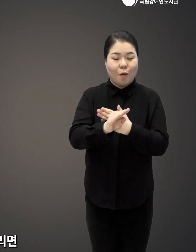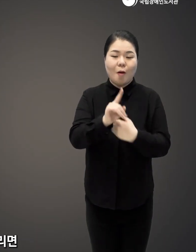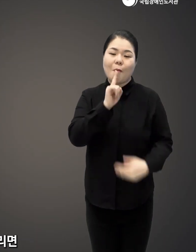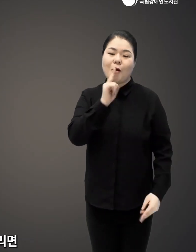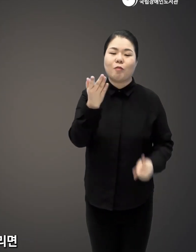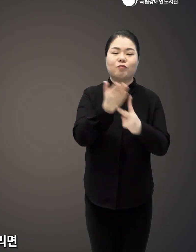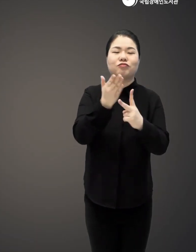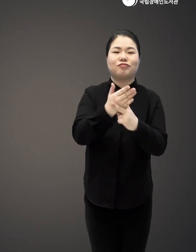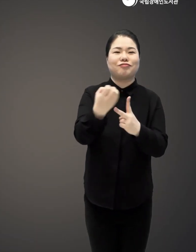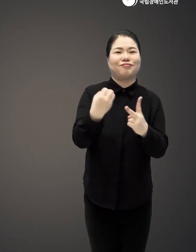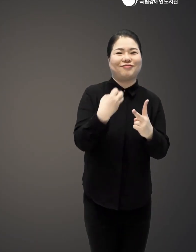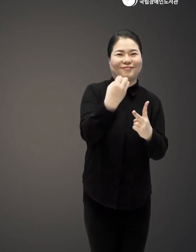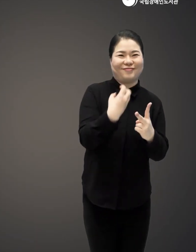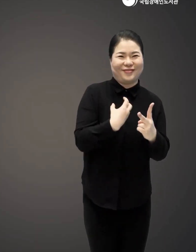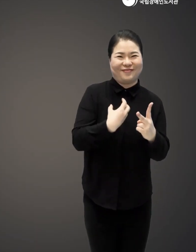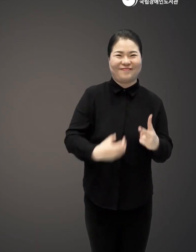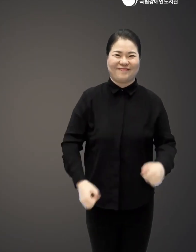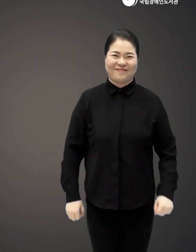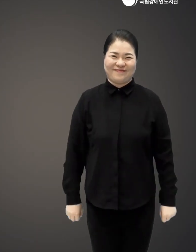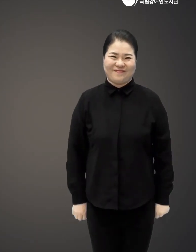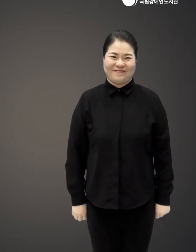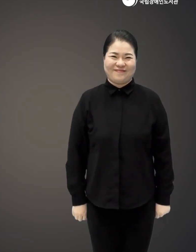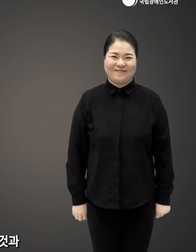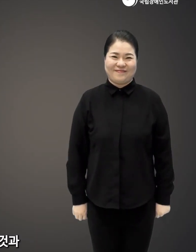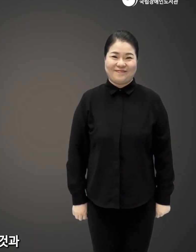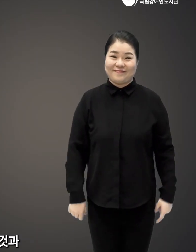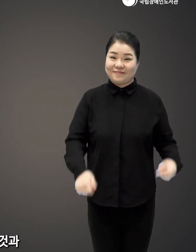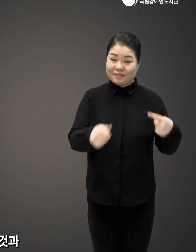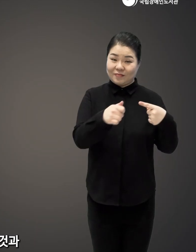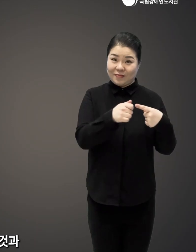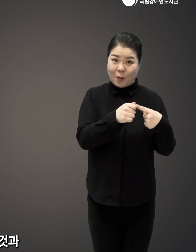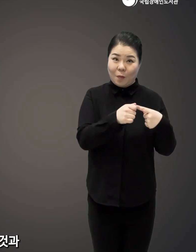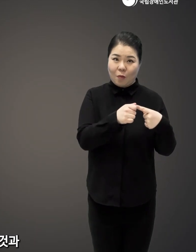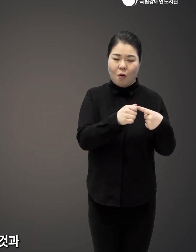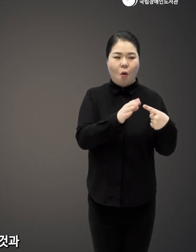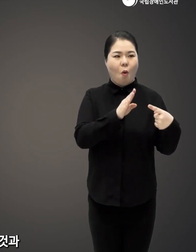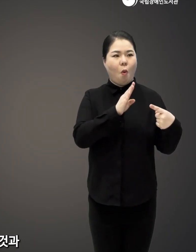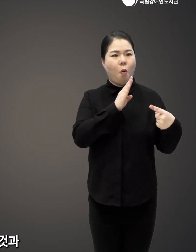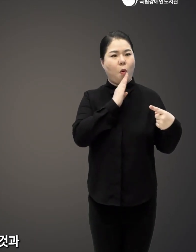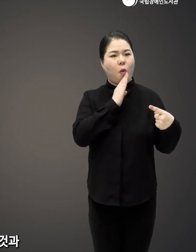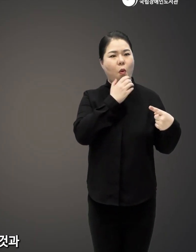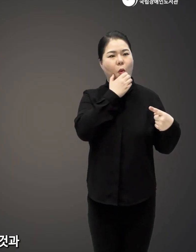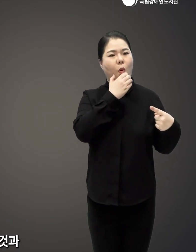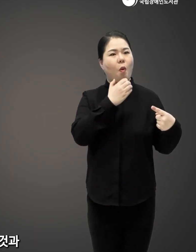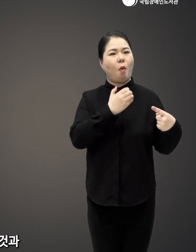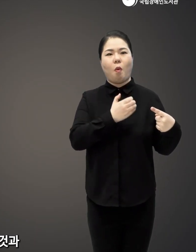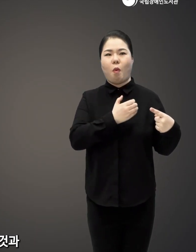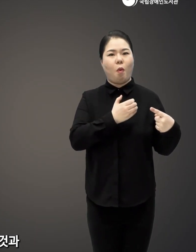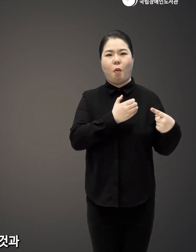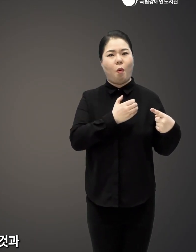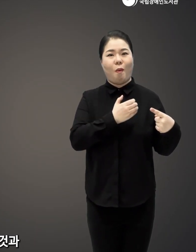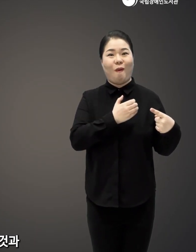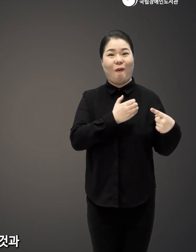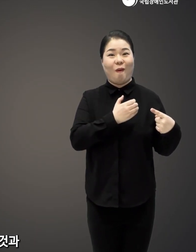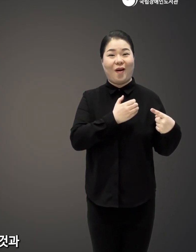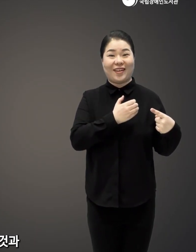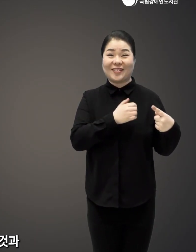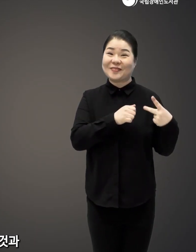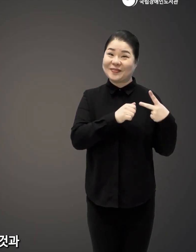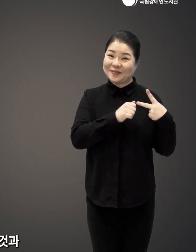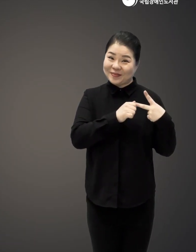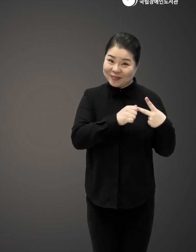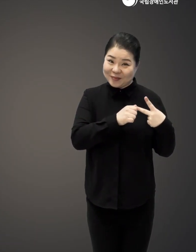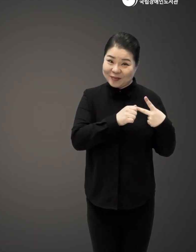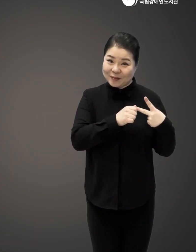말씀을 드리면은요 크게 두 가지 반응이 있어요 야 정말 기러기가 그렇습니까? 감동적이에요 라고 하는